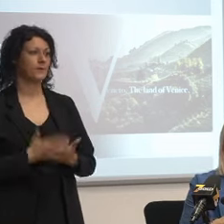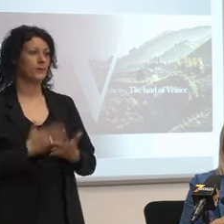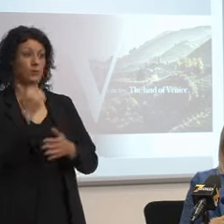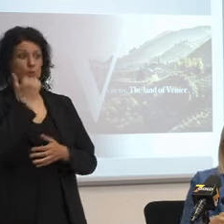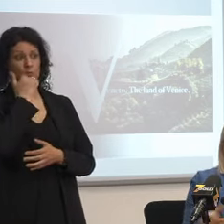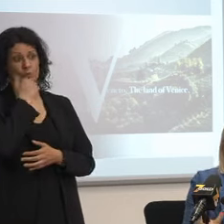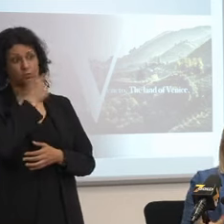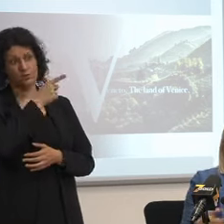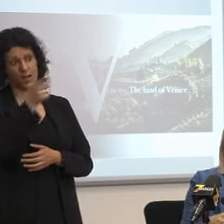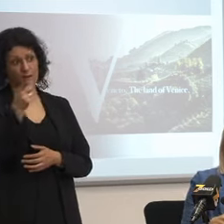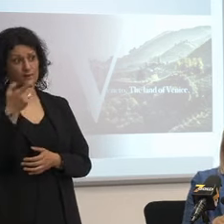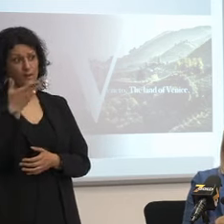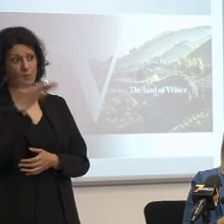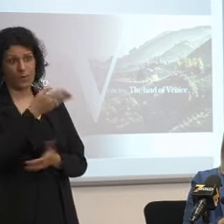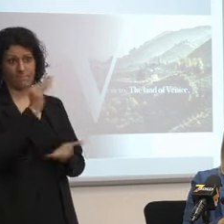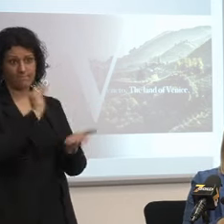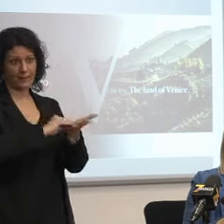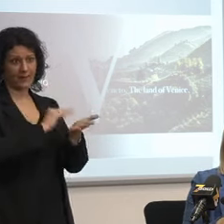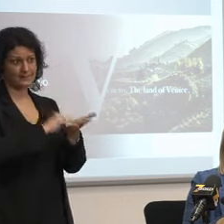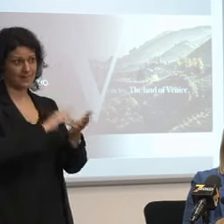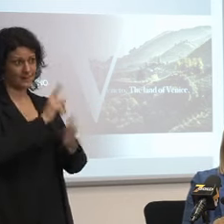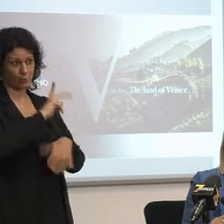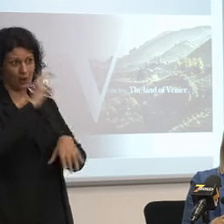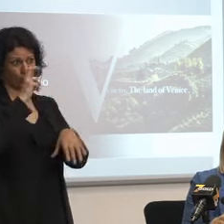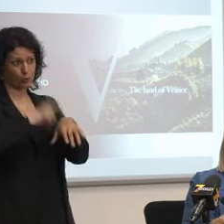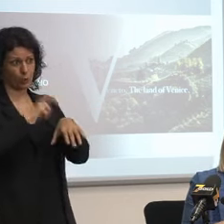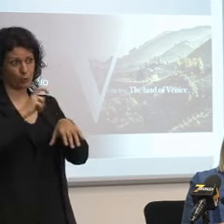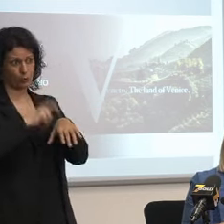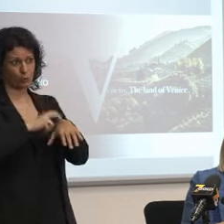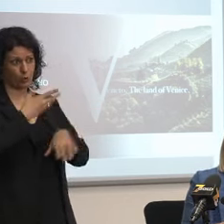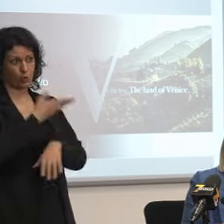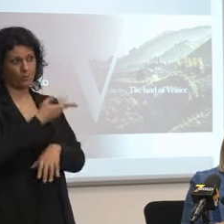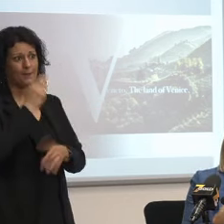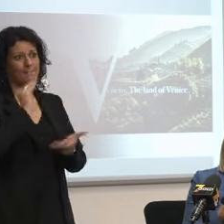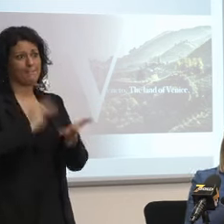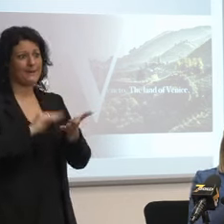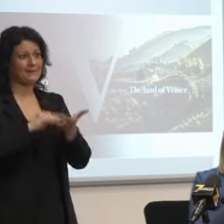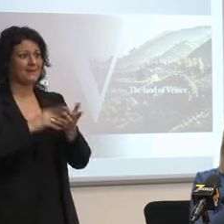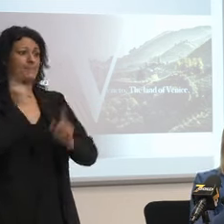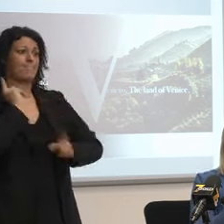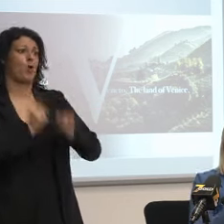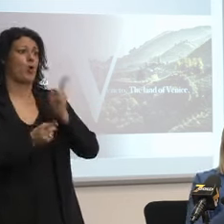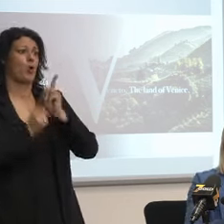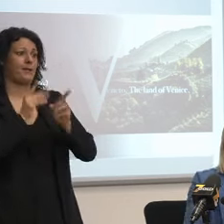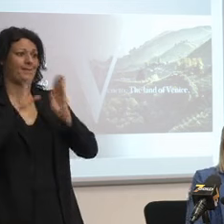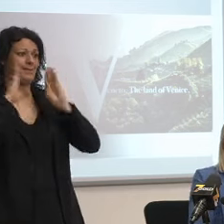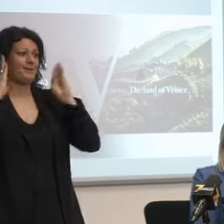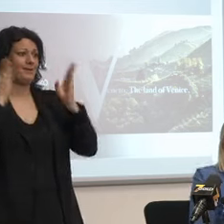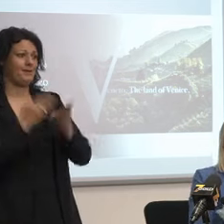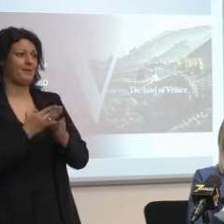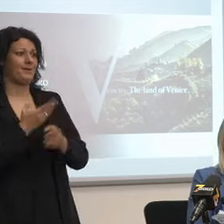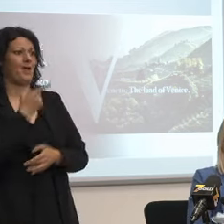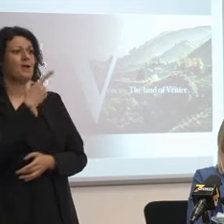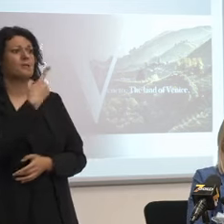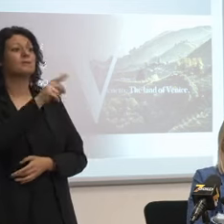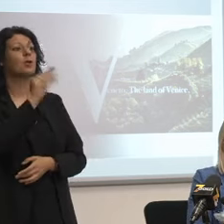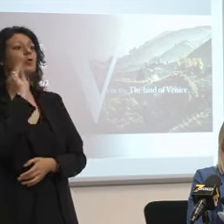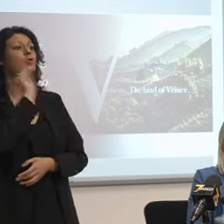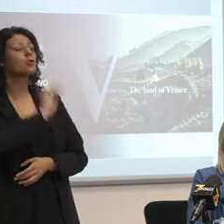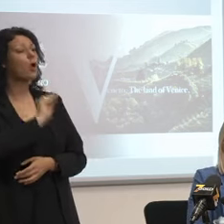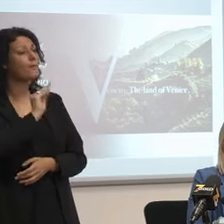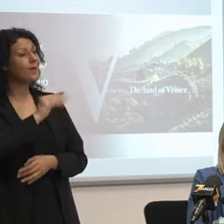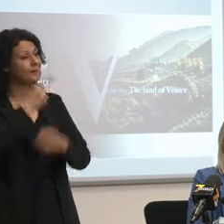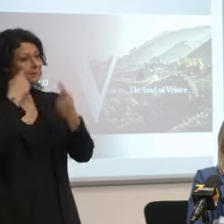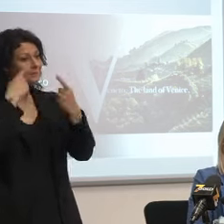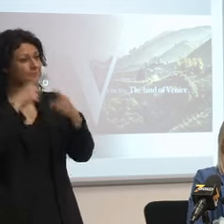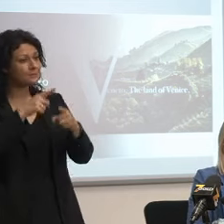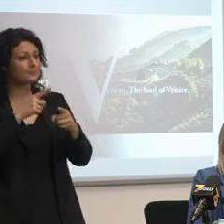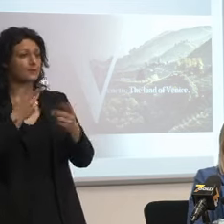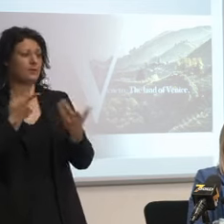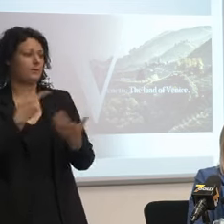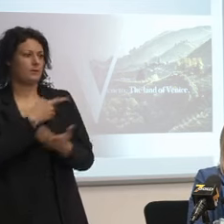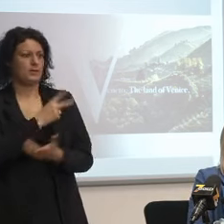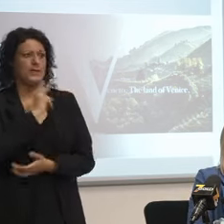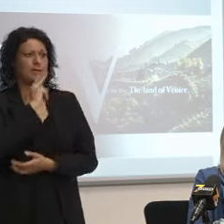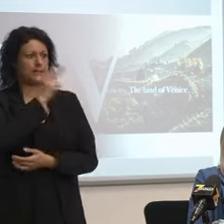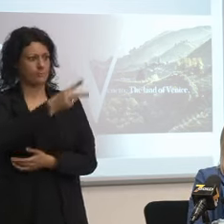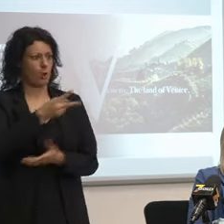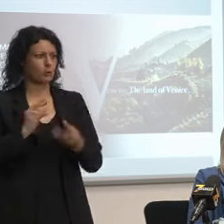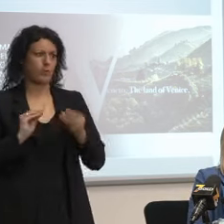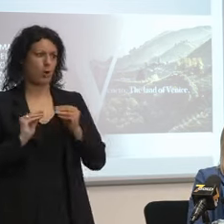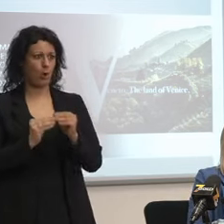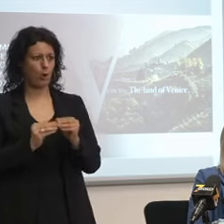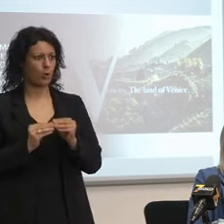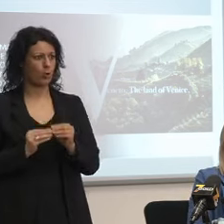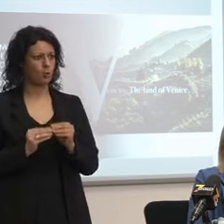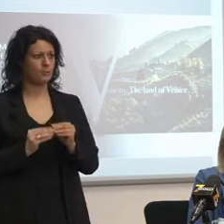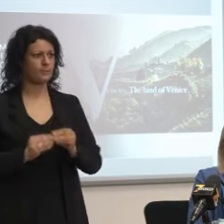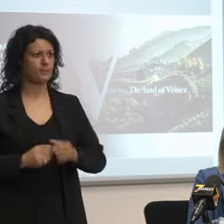signori che fanno politica ma non ha responsabilità amministrativa perché sono domande alle quali diventa difficile ma qualsiasi caso